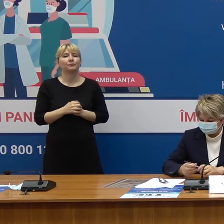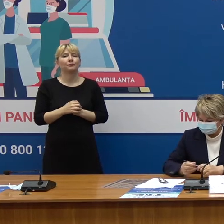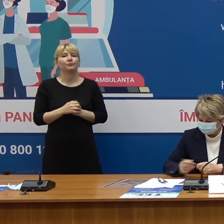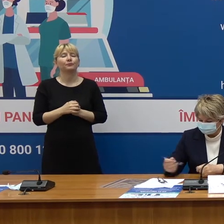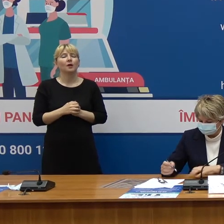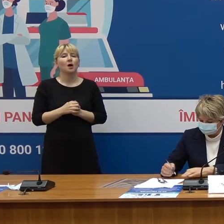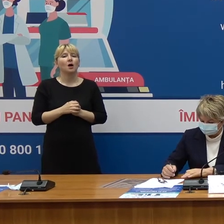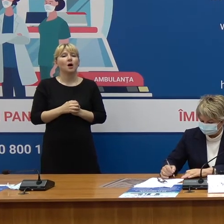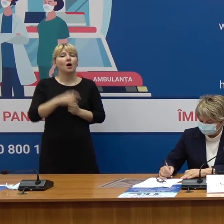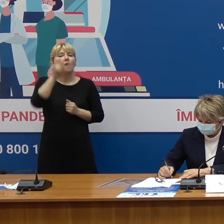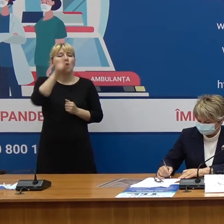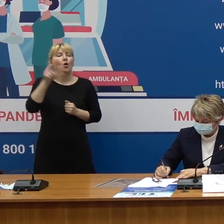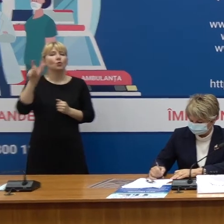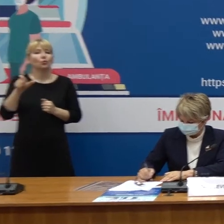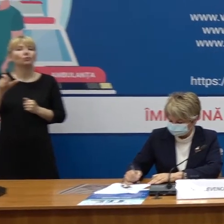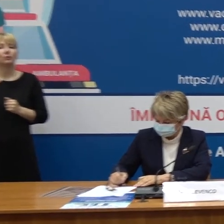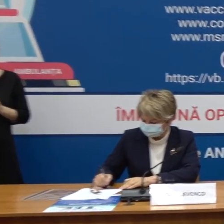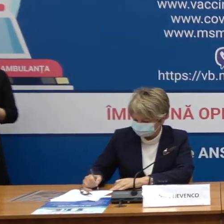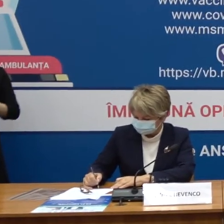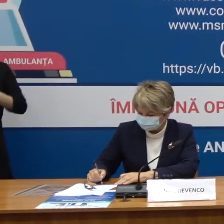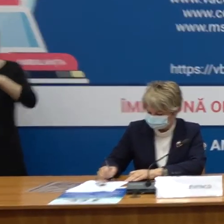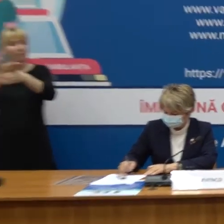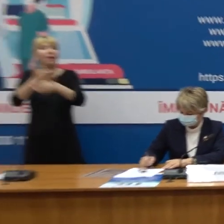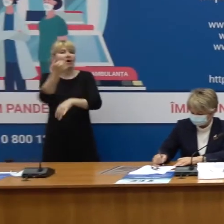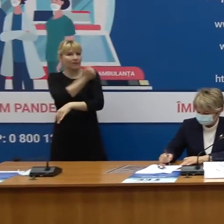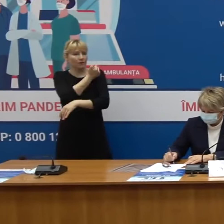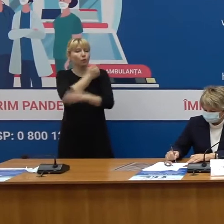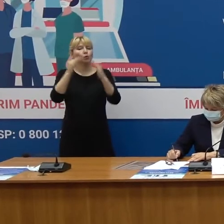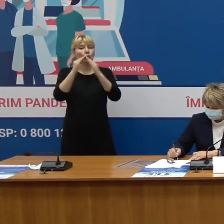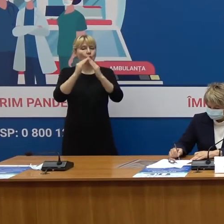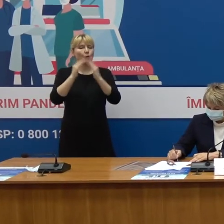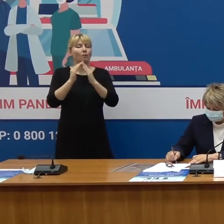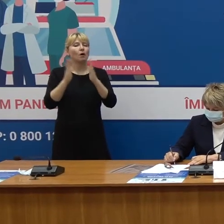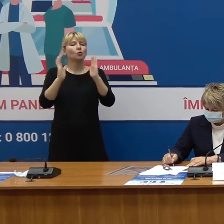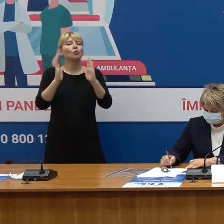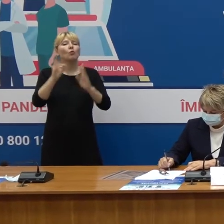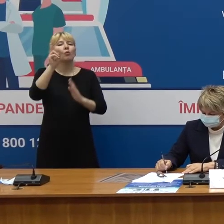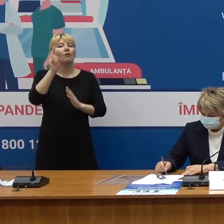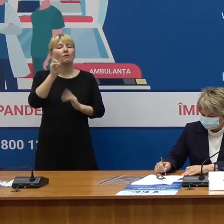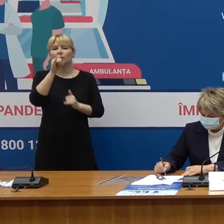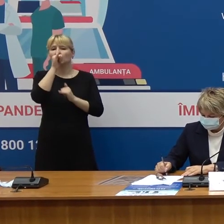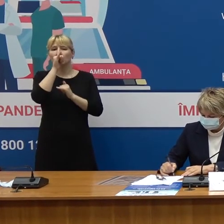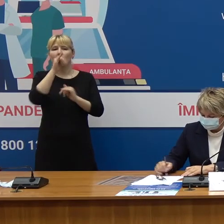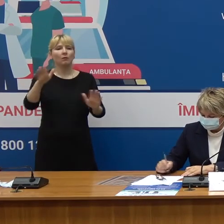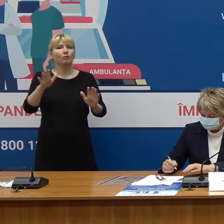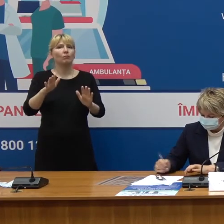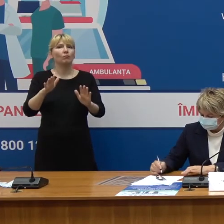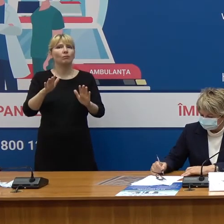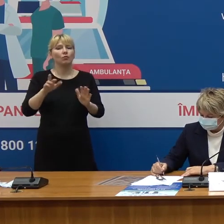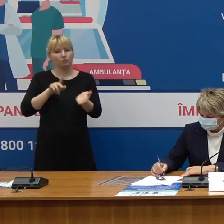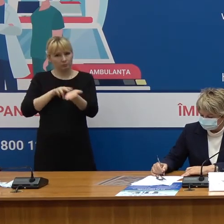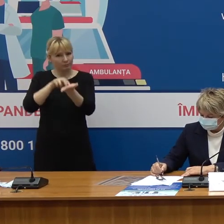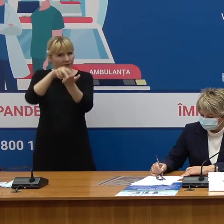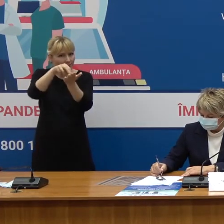Persoanele beneficiază de vaccinare la domiciliu și anume cele care au dificultăți în